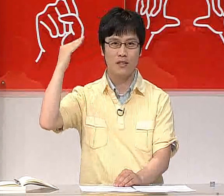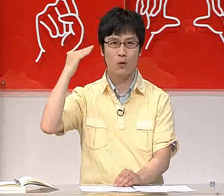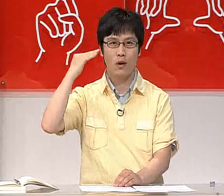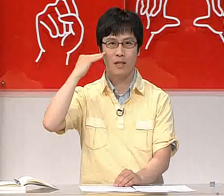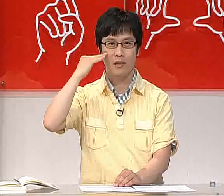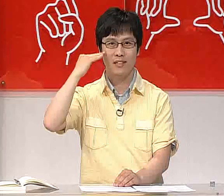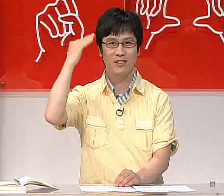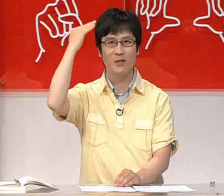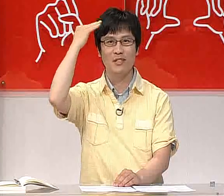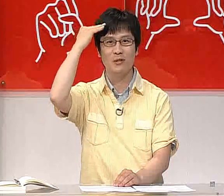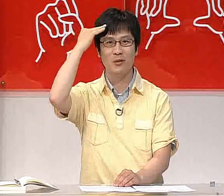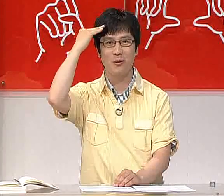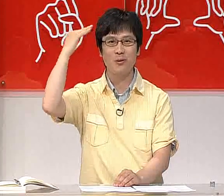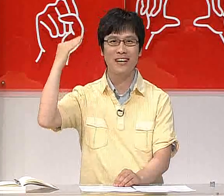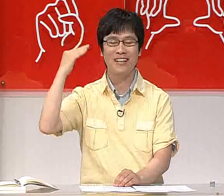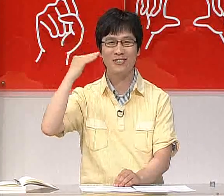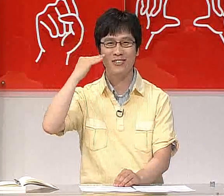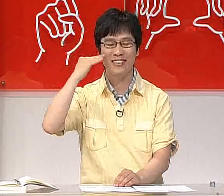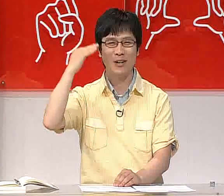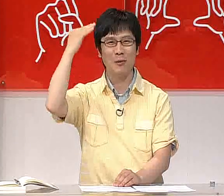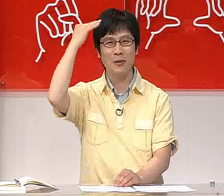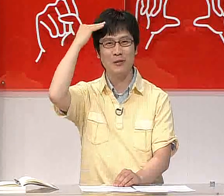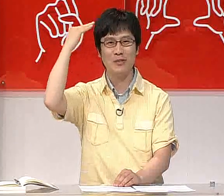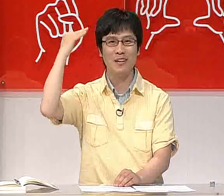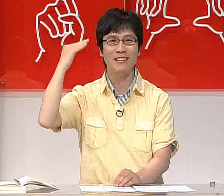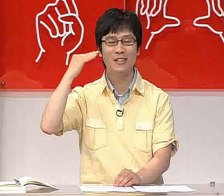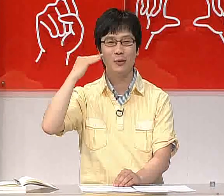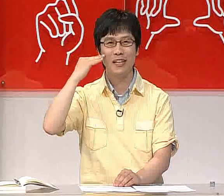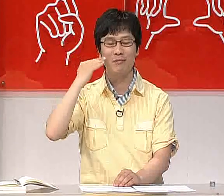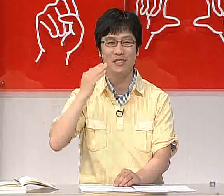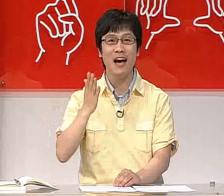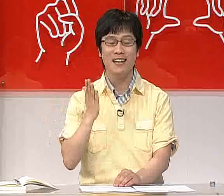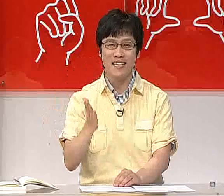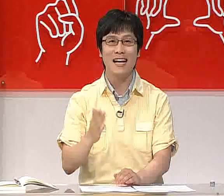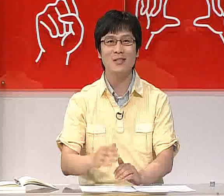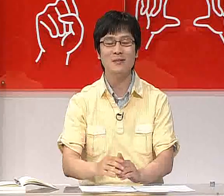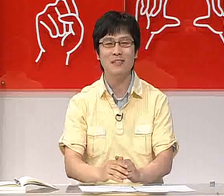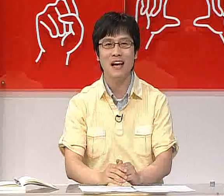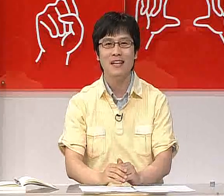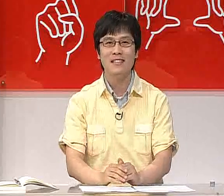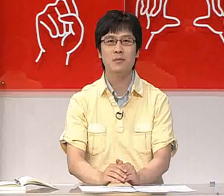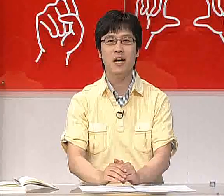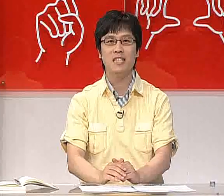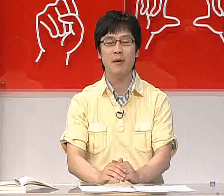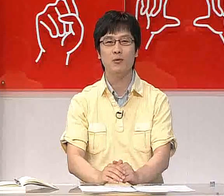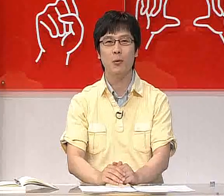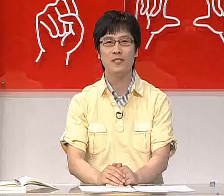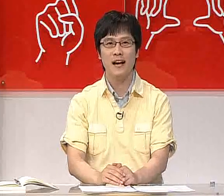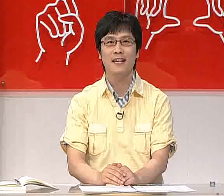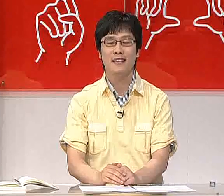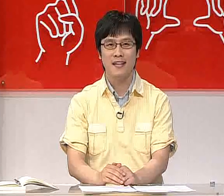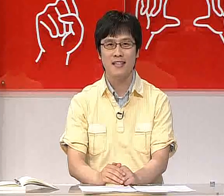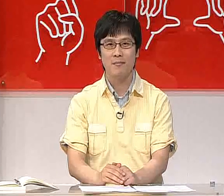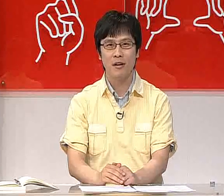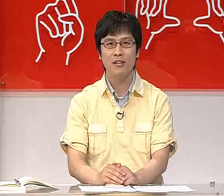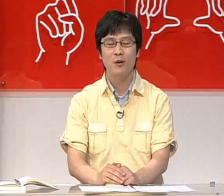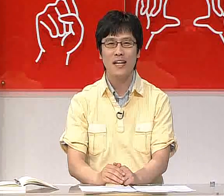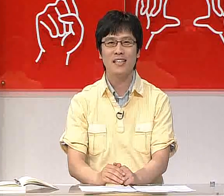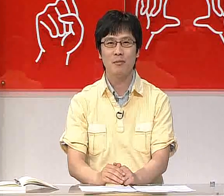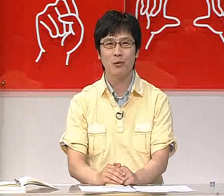기상과 기백이 느껴질 수 있도록 한국이라고 표현해 주시면 되겠습니다. 잘 하셨습니다. 지금까지 배운 동작 다시 한번 확인해